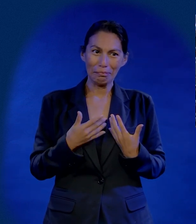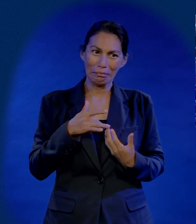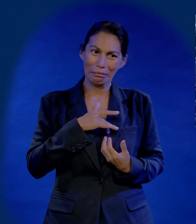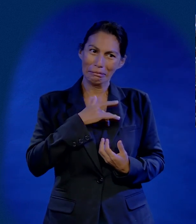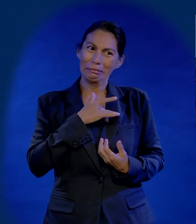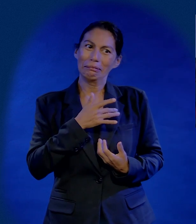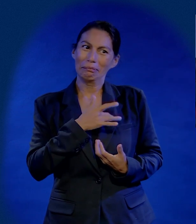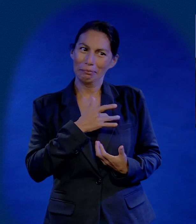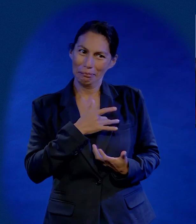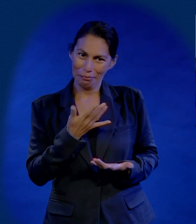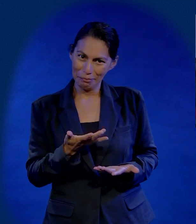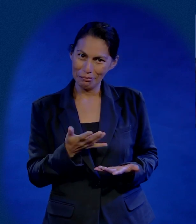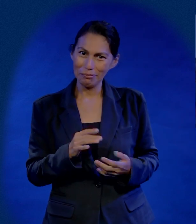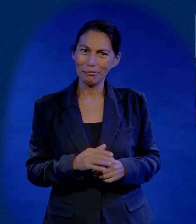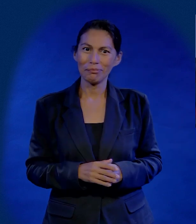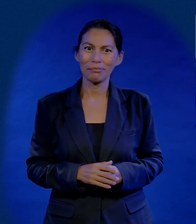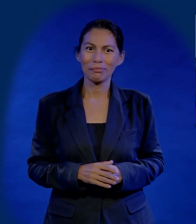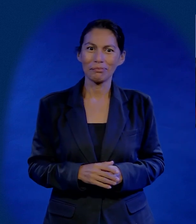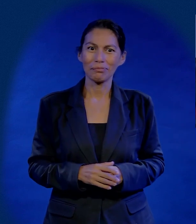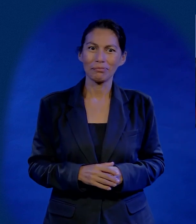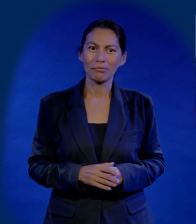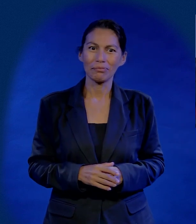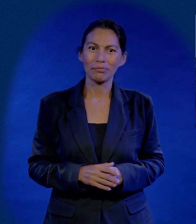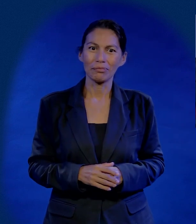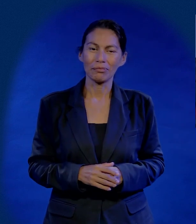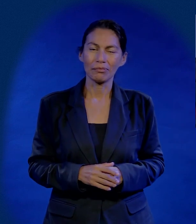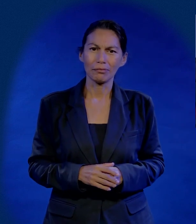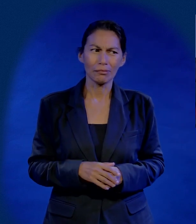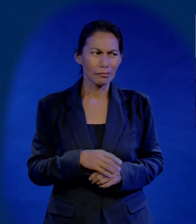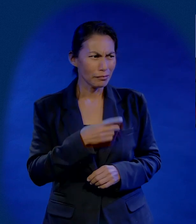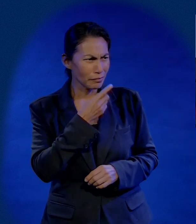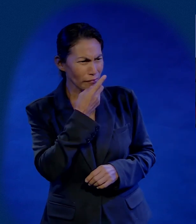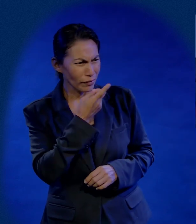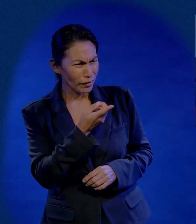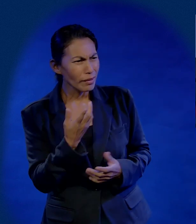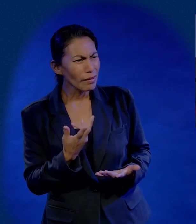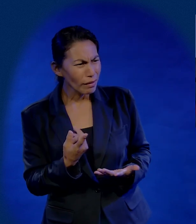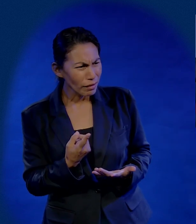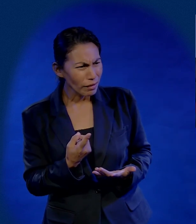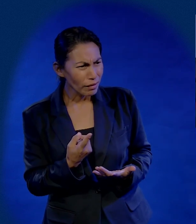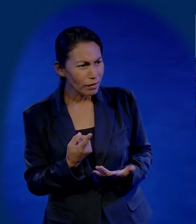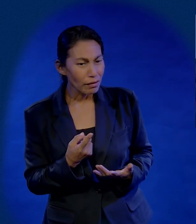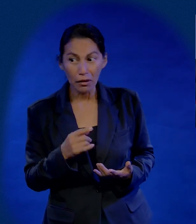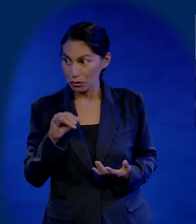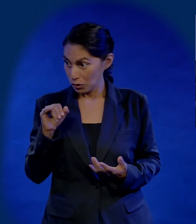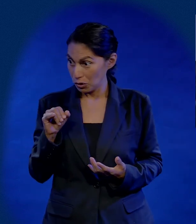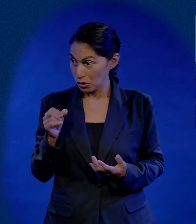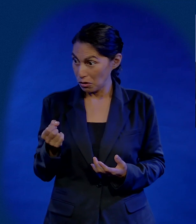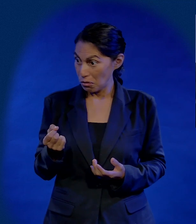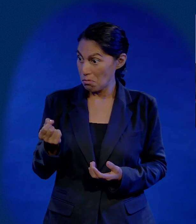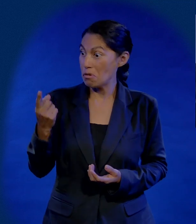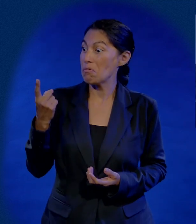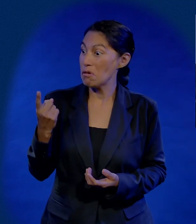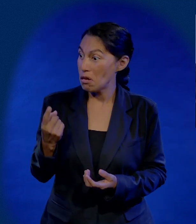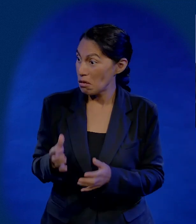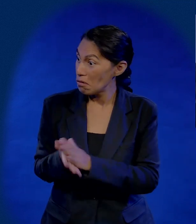O sea, digo, uno tiene su corazoncito y... ¿Cómo dijo? Sí, a la primera te vas.